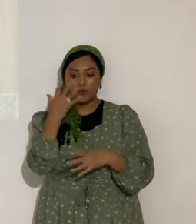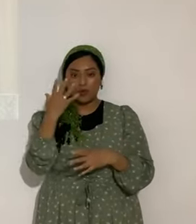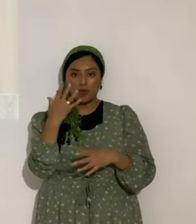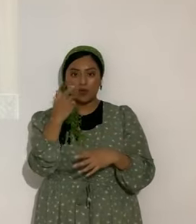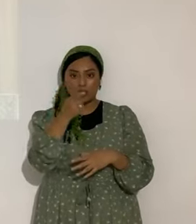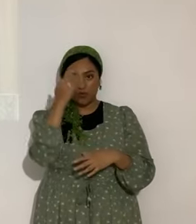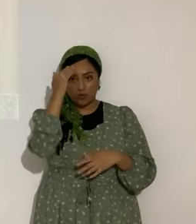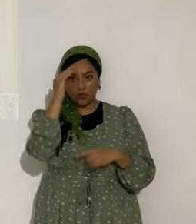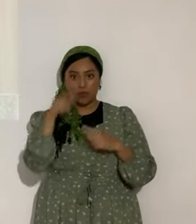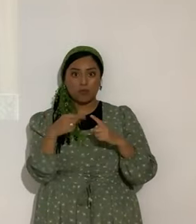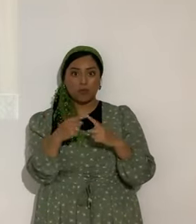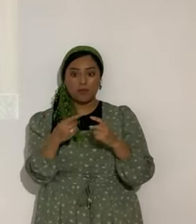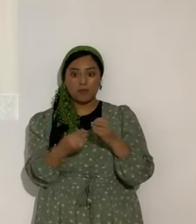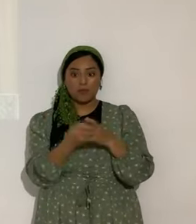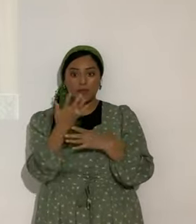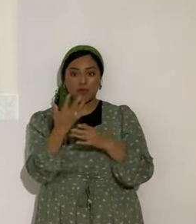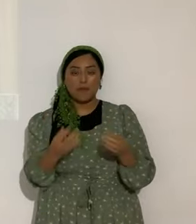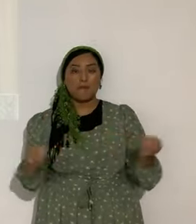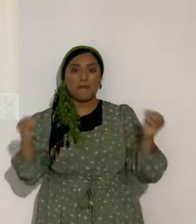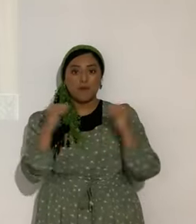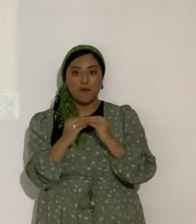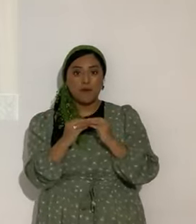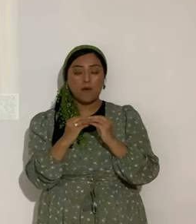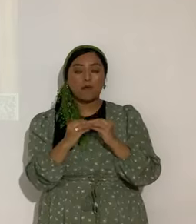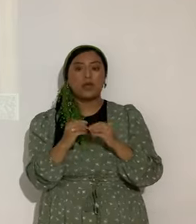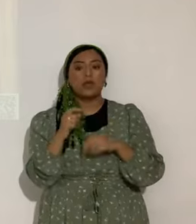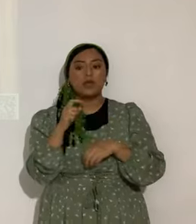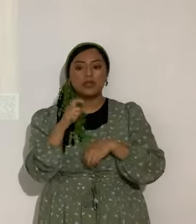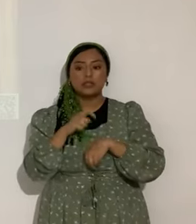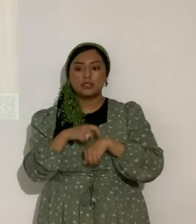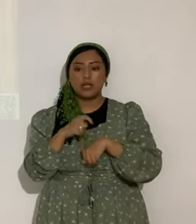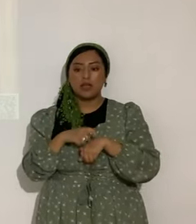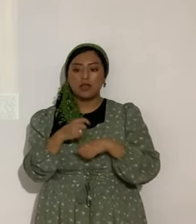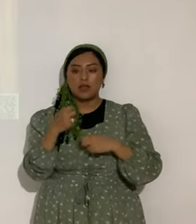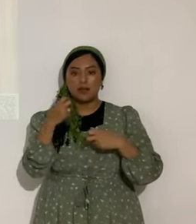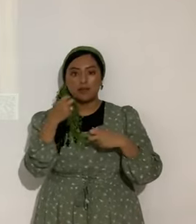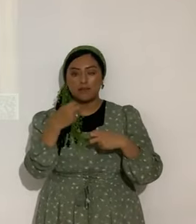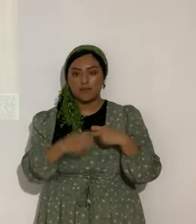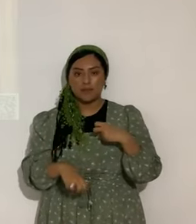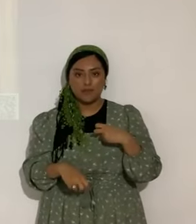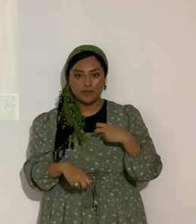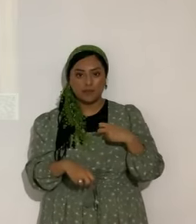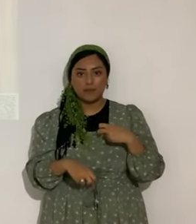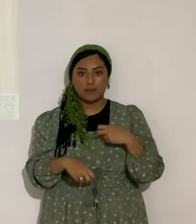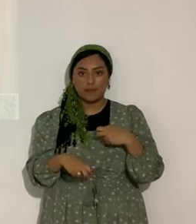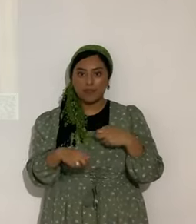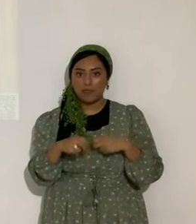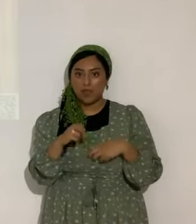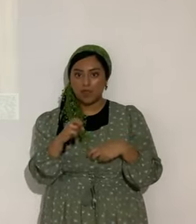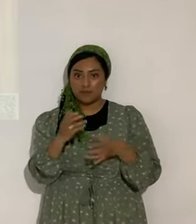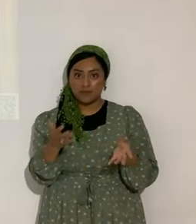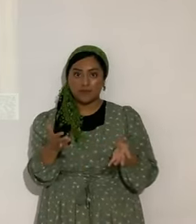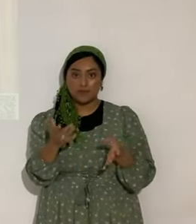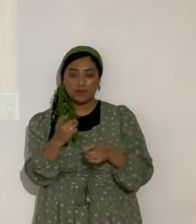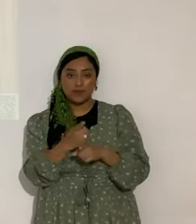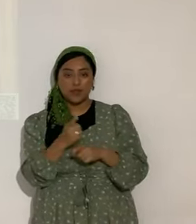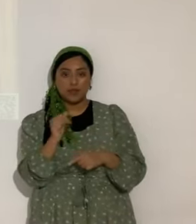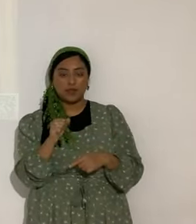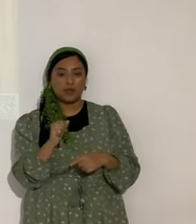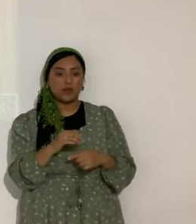cuando surge más. En momentos de crisis. ¿O no? Sí. Claro que sí. Cuando